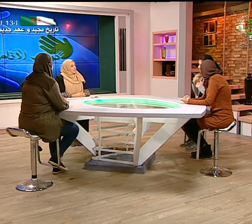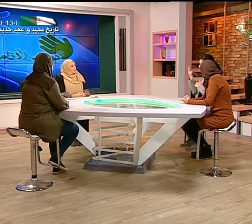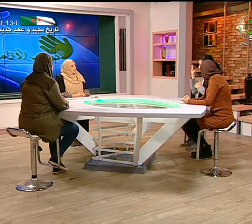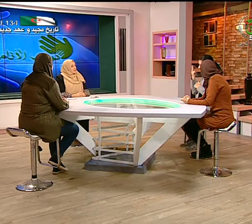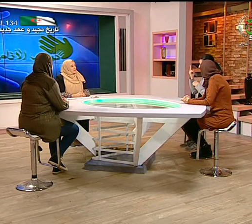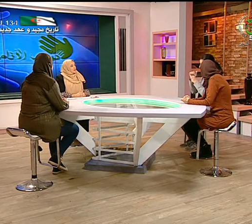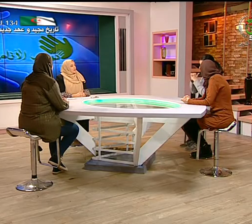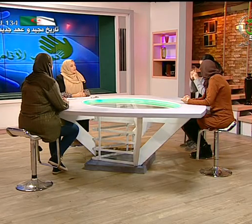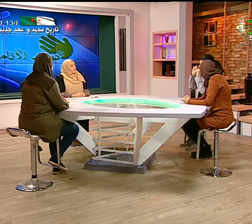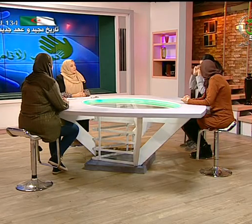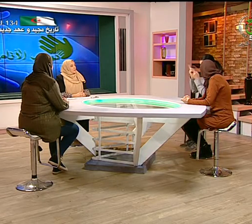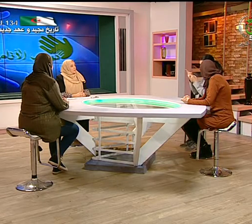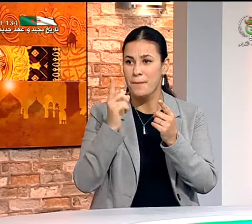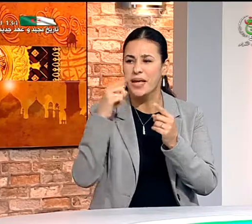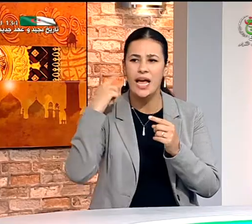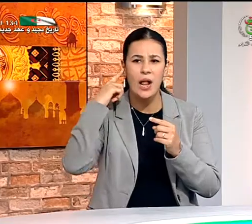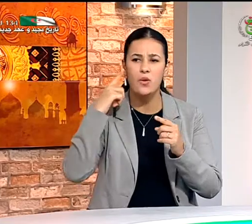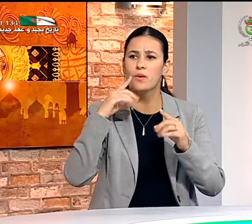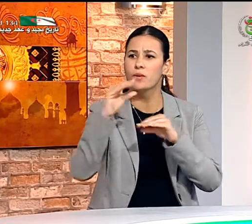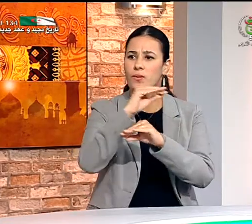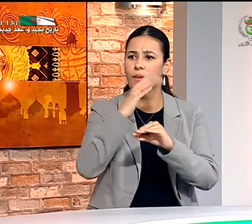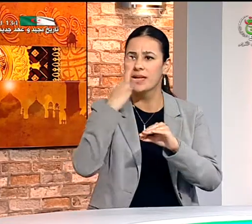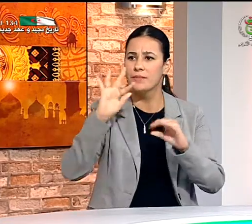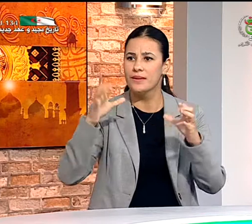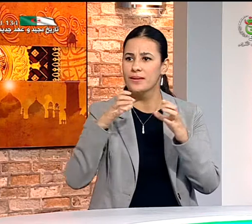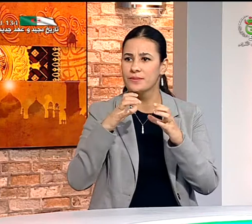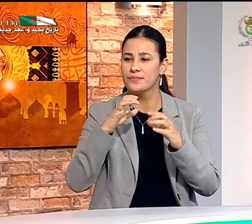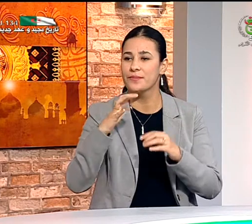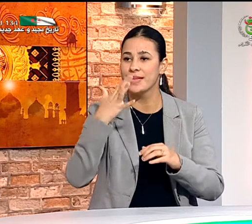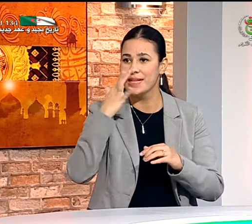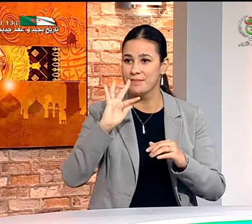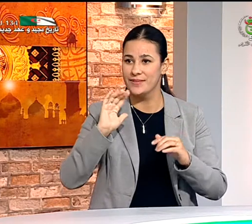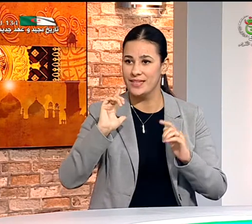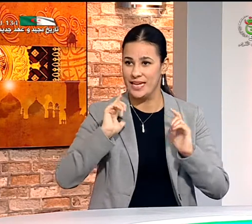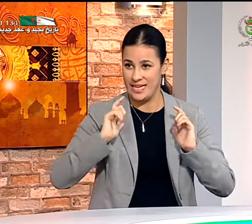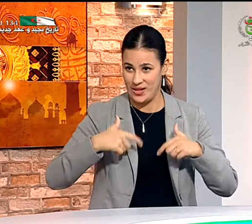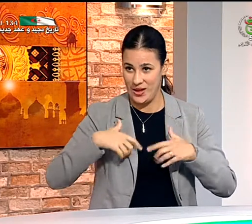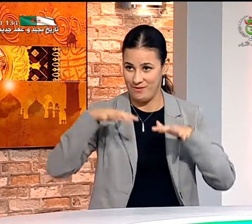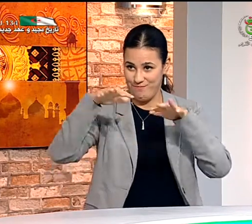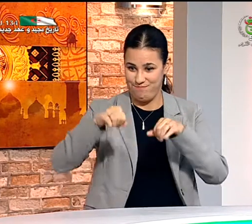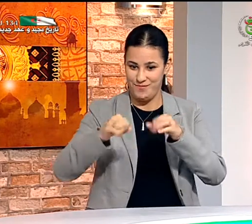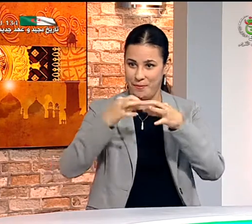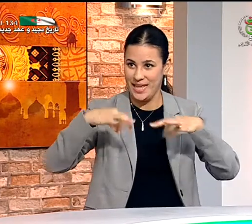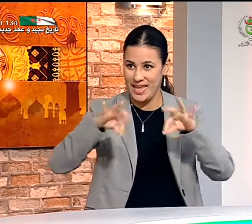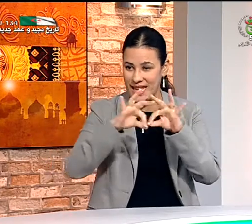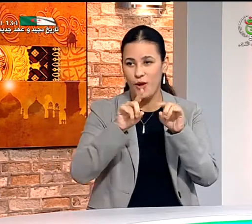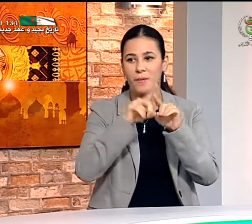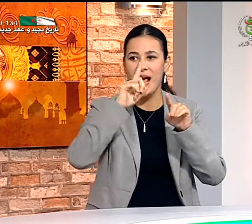تلملي وبالنسبة عفوا قلت الجامعة مثلا في المدرسة